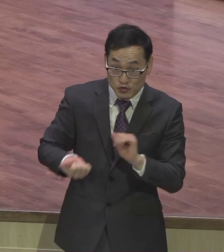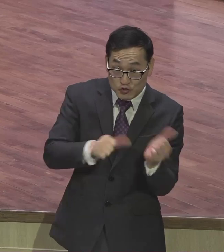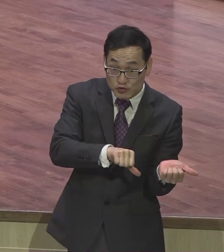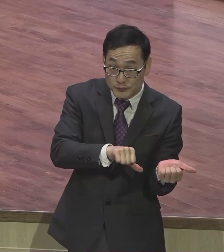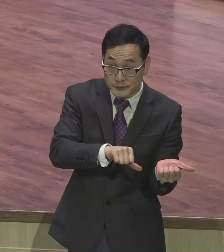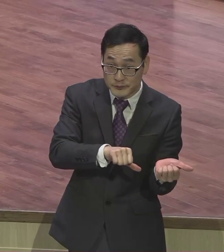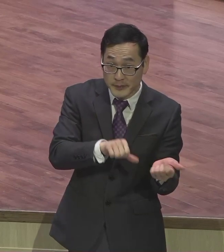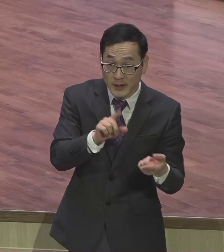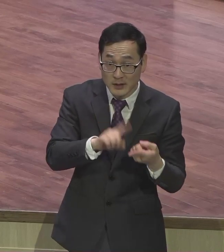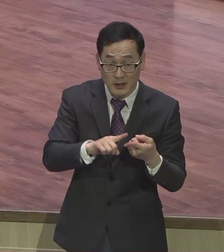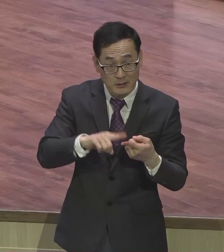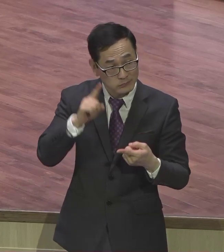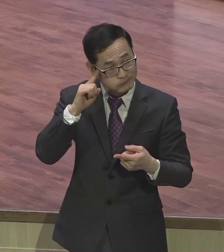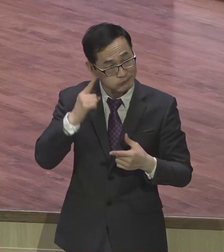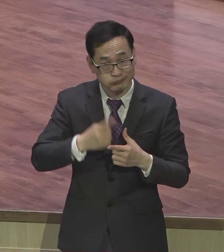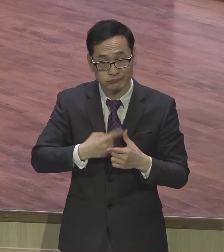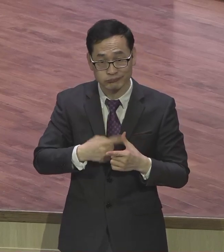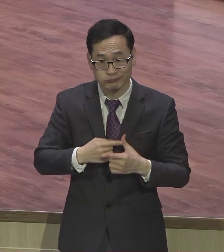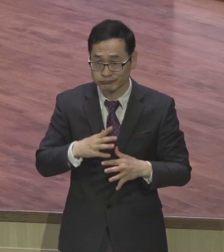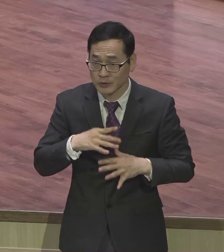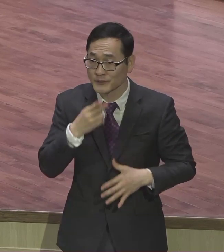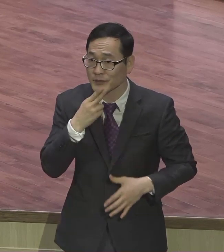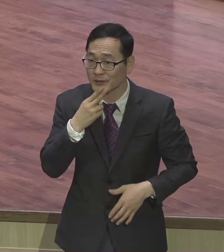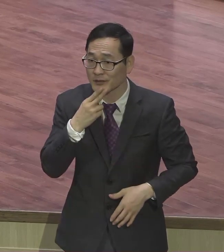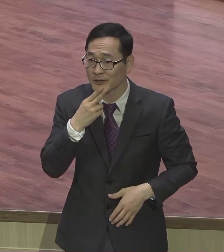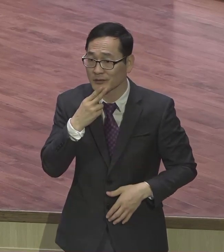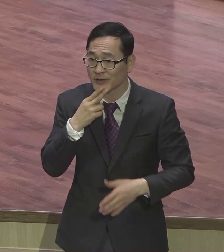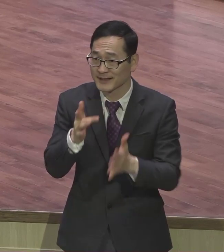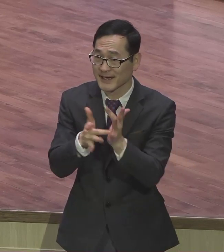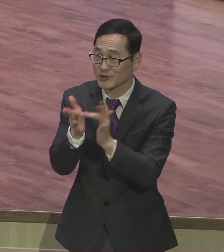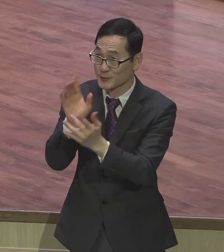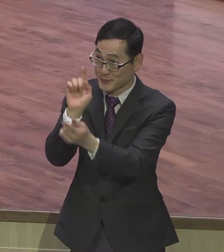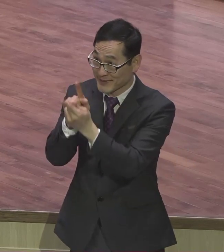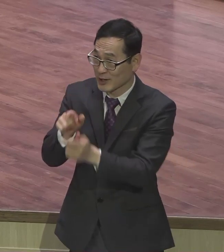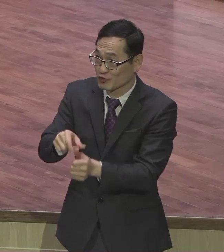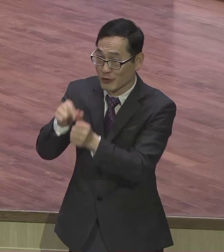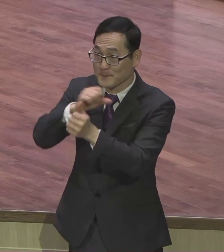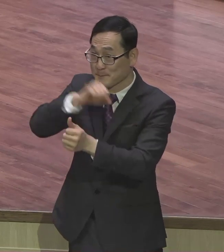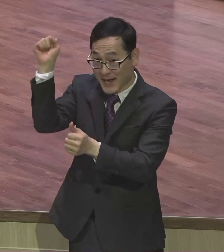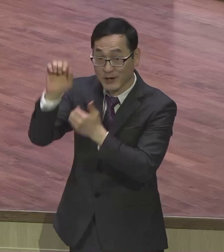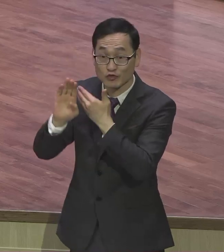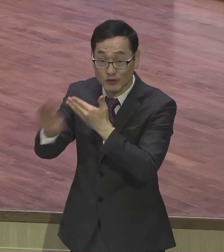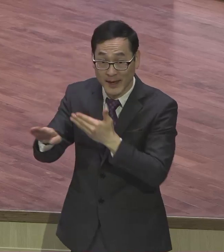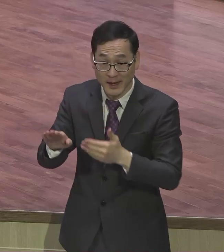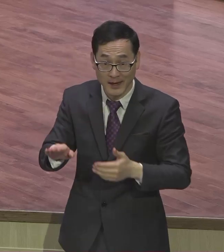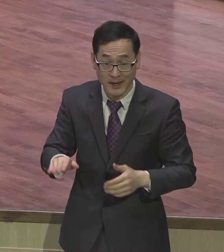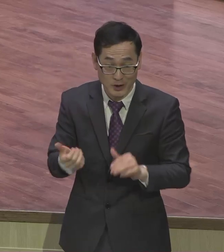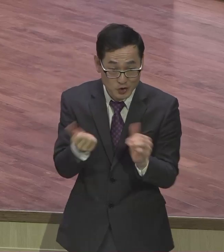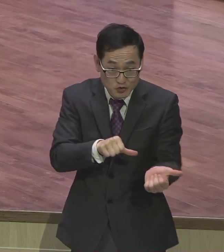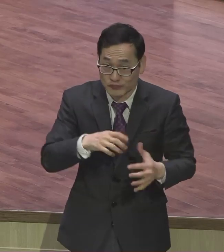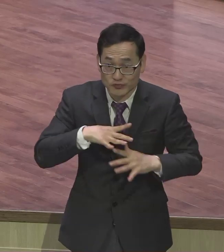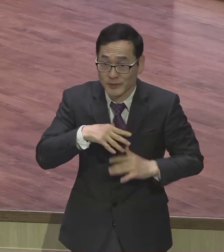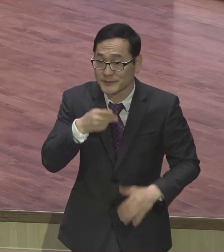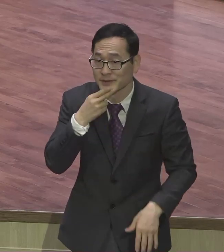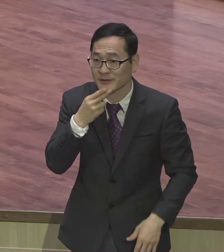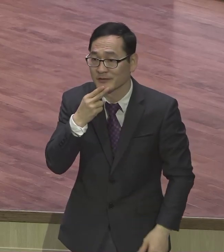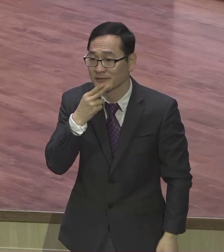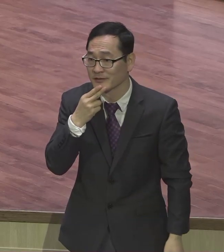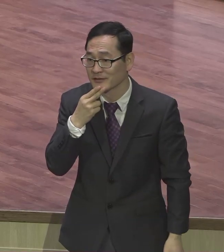사야겠어요 예수 만나서 구원하고 나서부터는 그때부터는 뭐 상관없다 이미